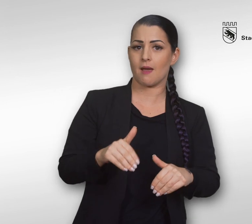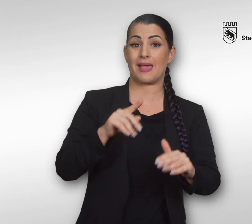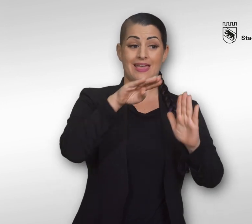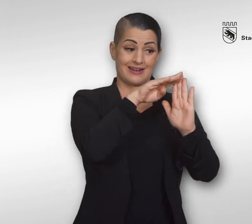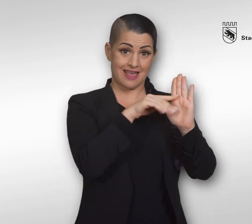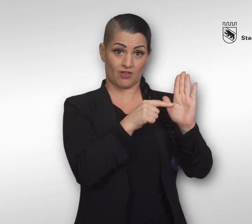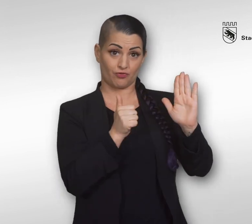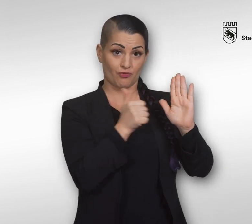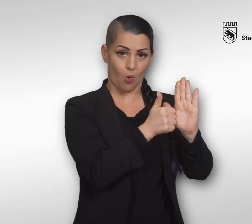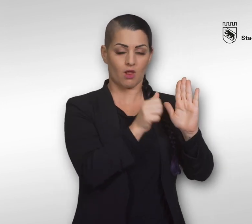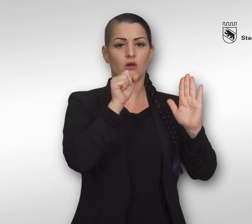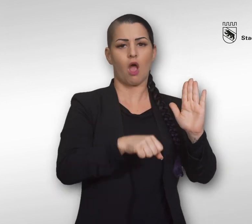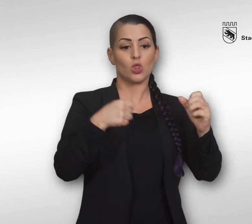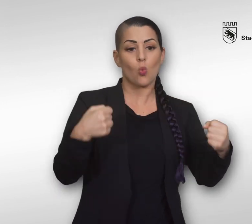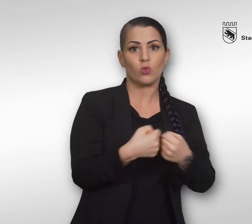und Badegäste diese Regeln beachten.